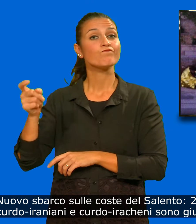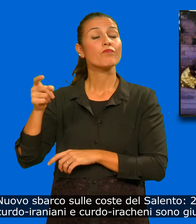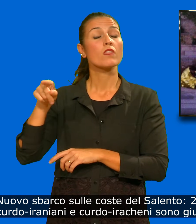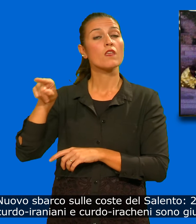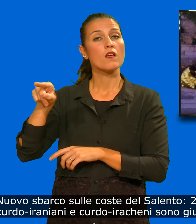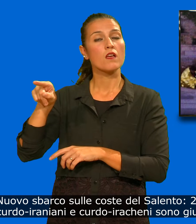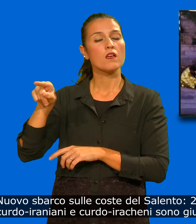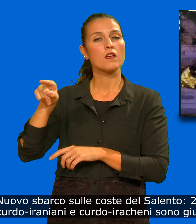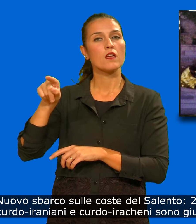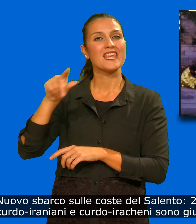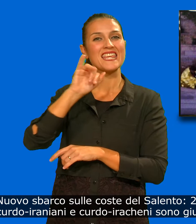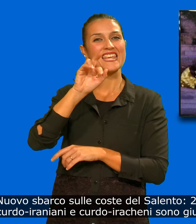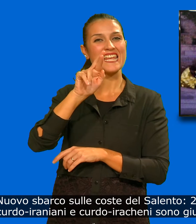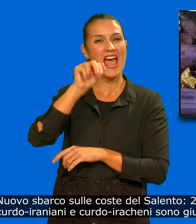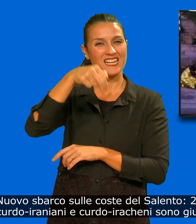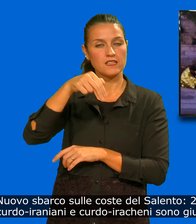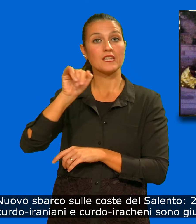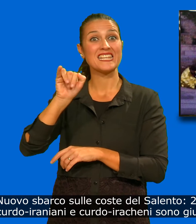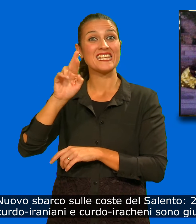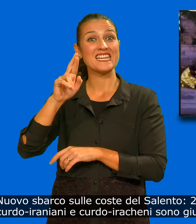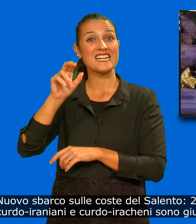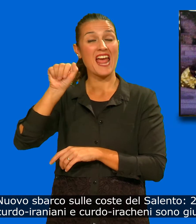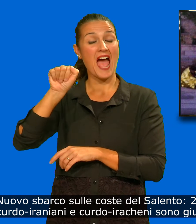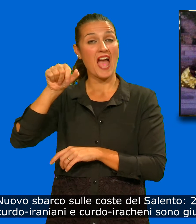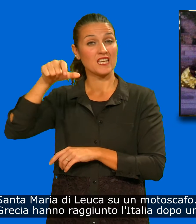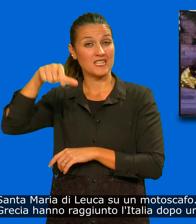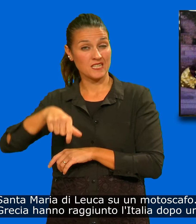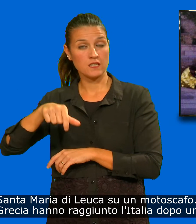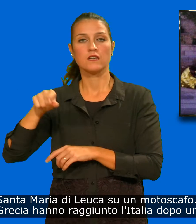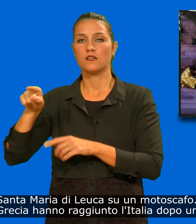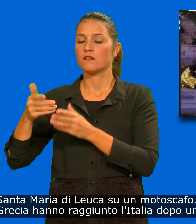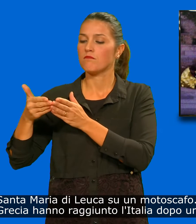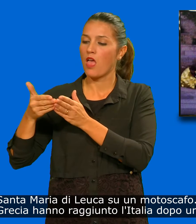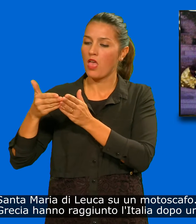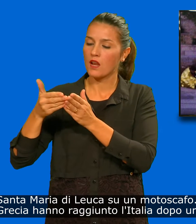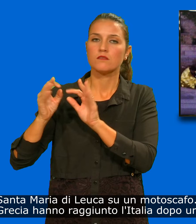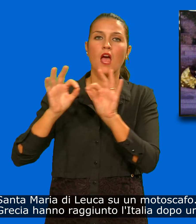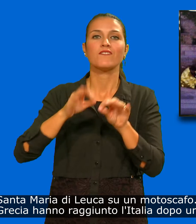-irachena sono giunti e arriva nei pressi di Santa Maria di Leuca su un motoscafo.